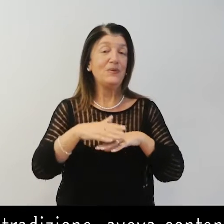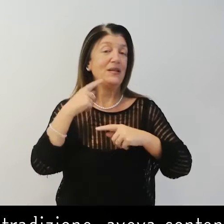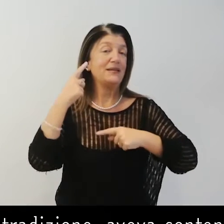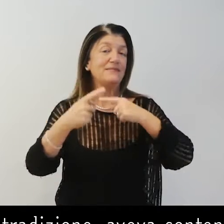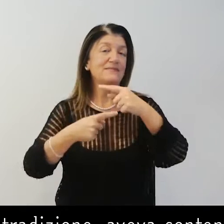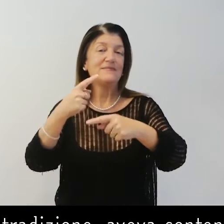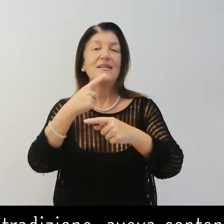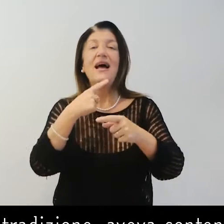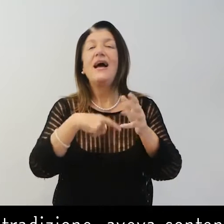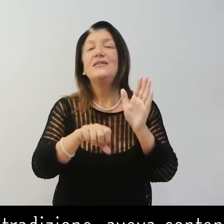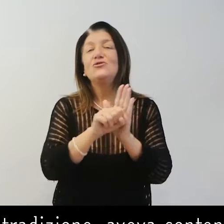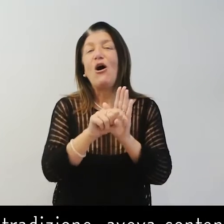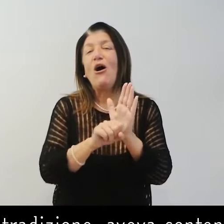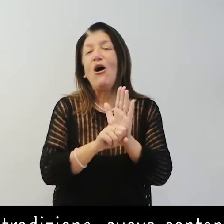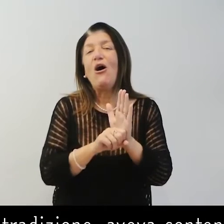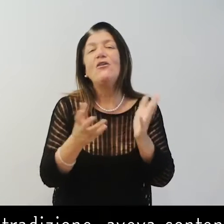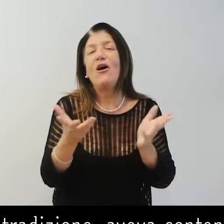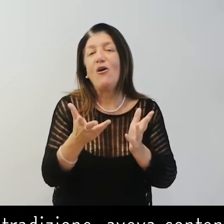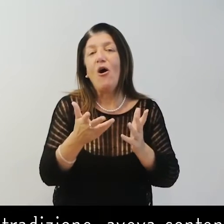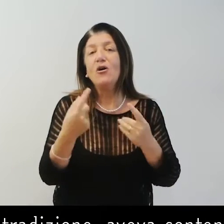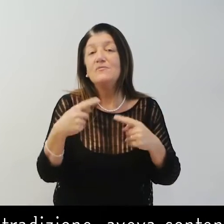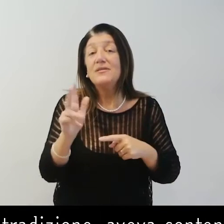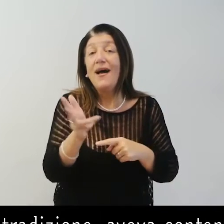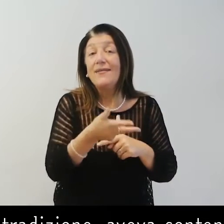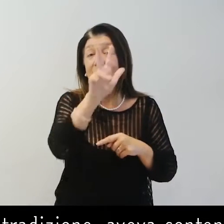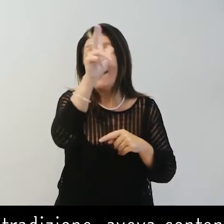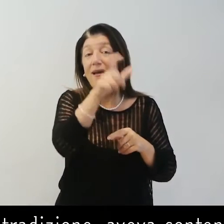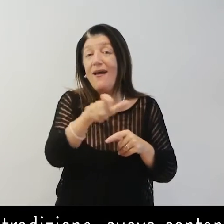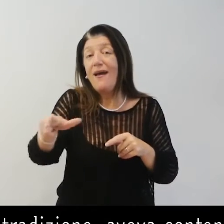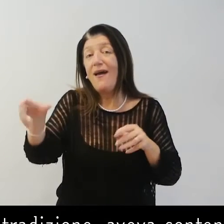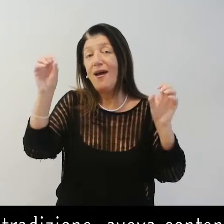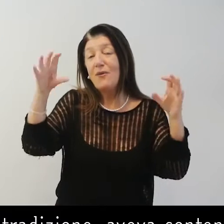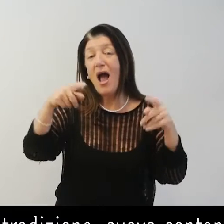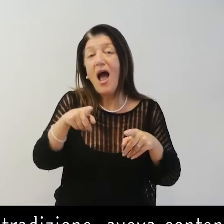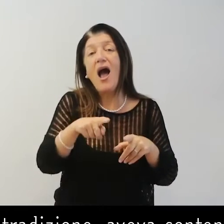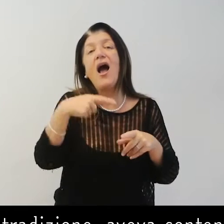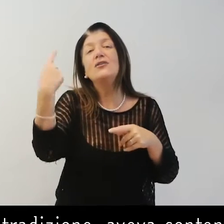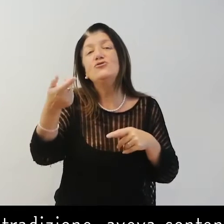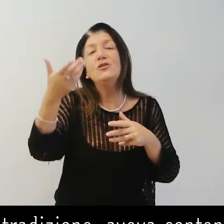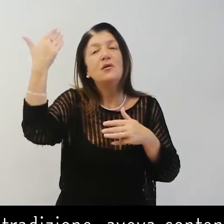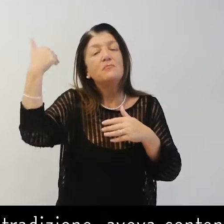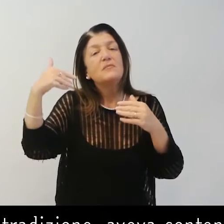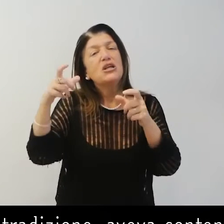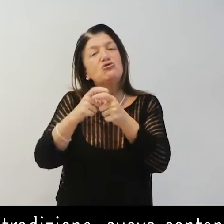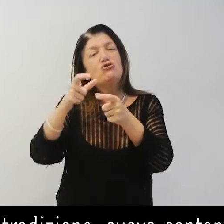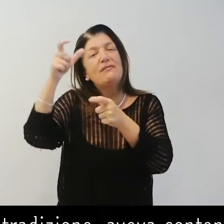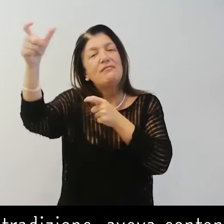Esso, secondo la tradizione, aveva contenuto le sfoglie dei re Magi, che Ristorgio trasportò da